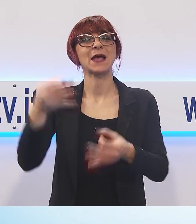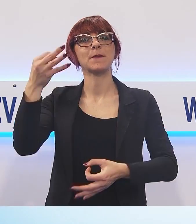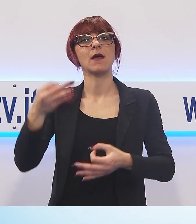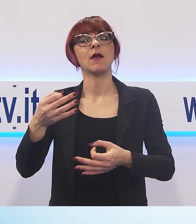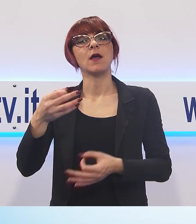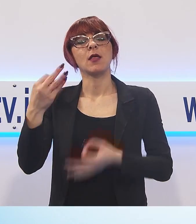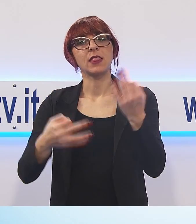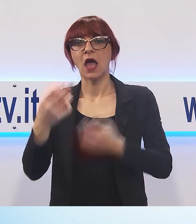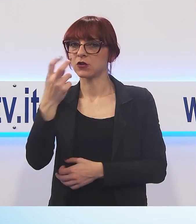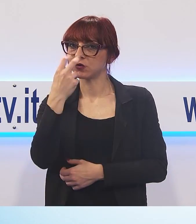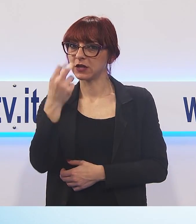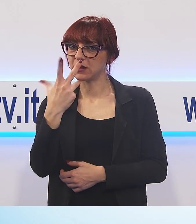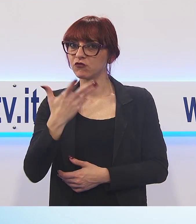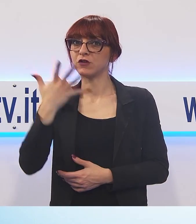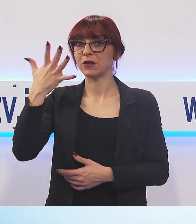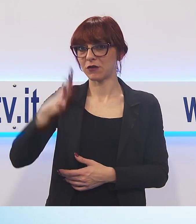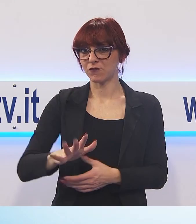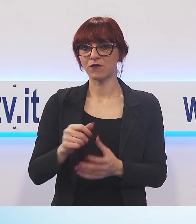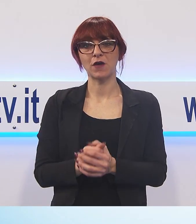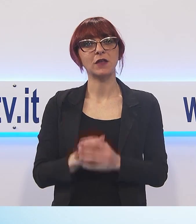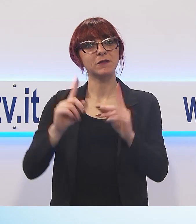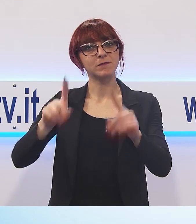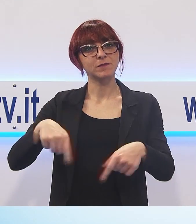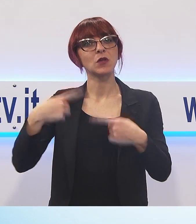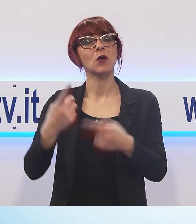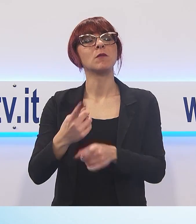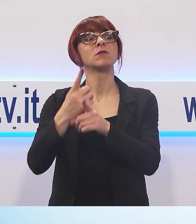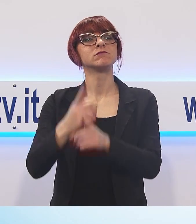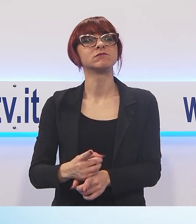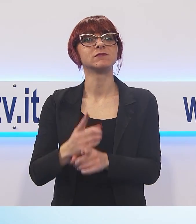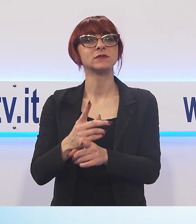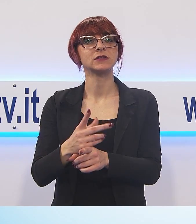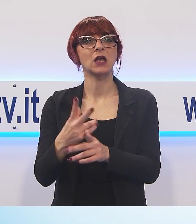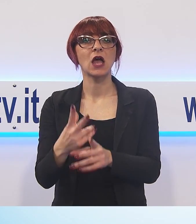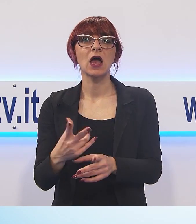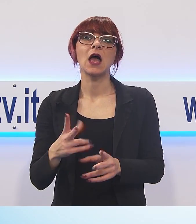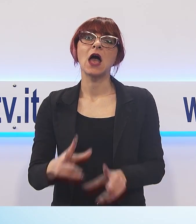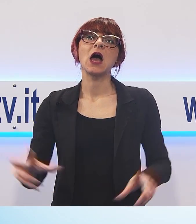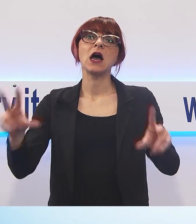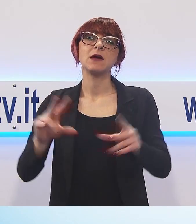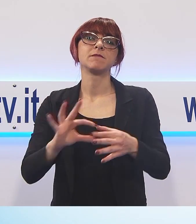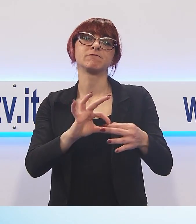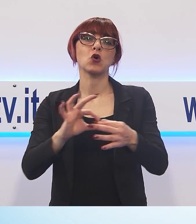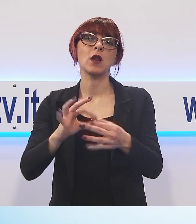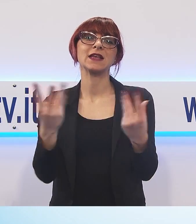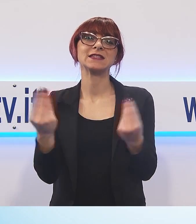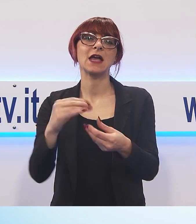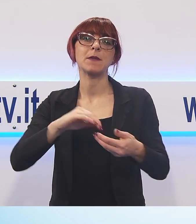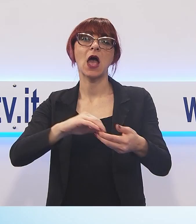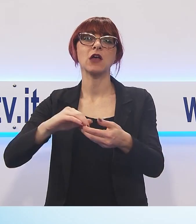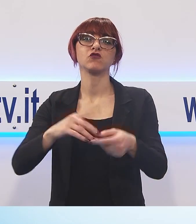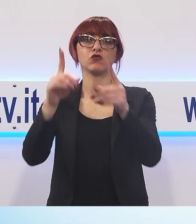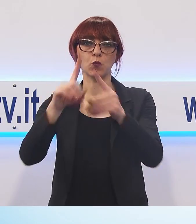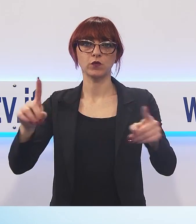direttore di ACI Lucca, Luca San Giorgio, abbiamo deciso di replicare il connubio con un'altra istituzione della città, l'Associazione Musicale